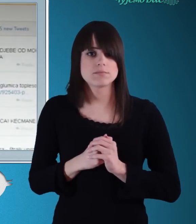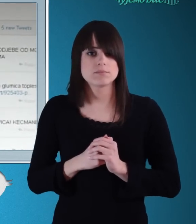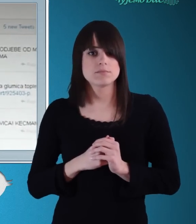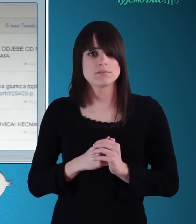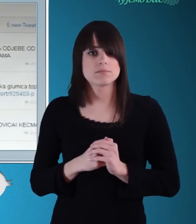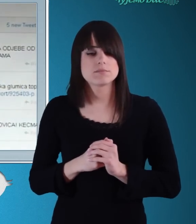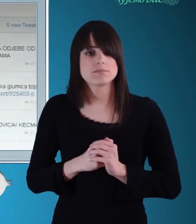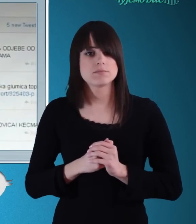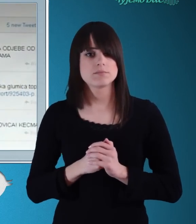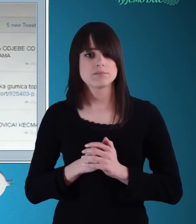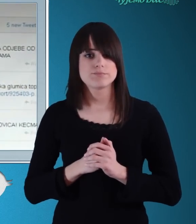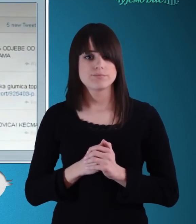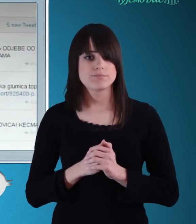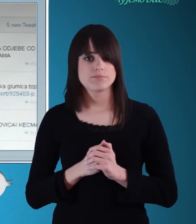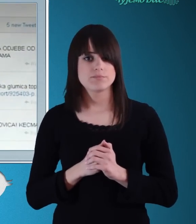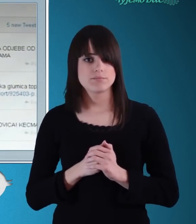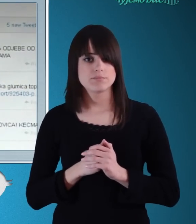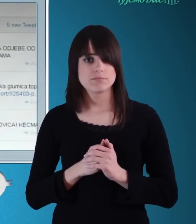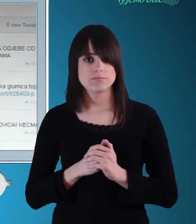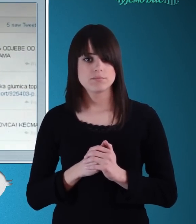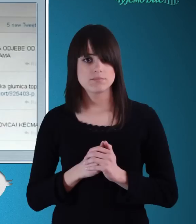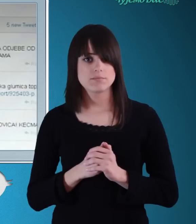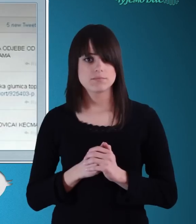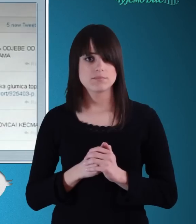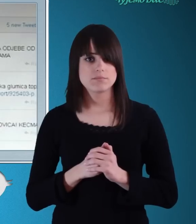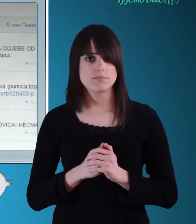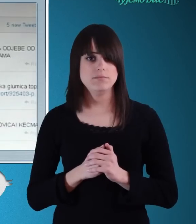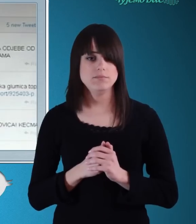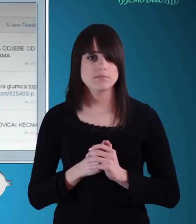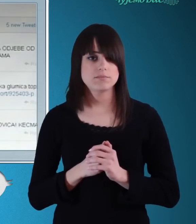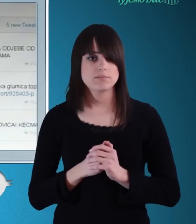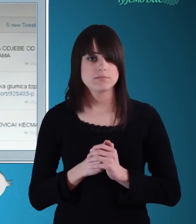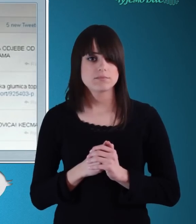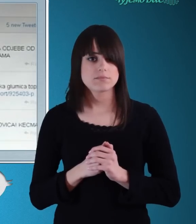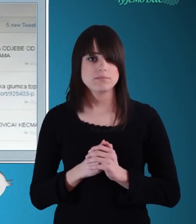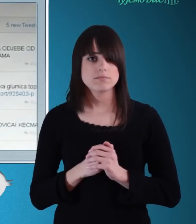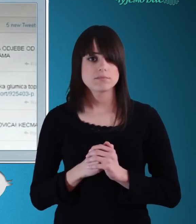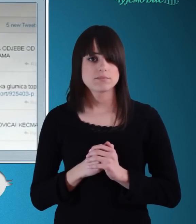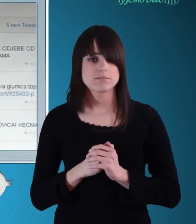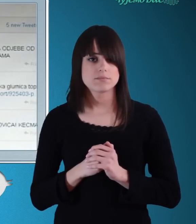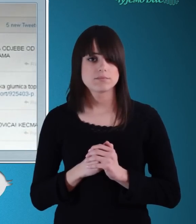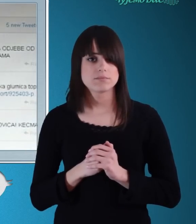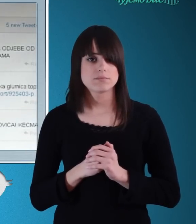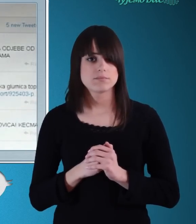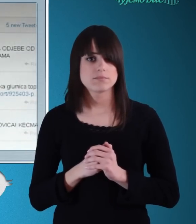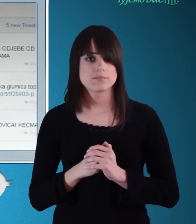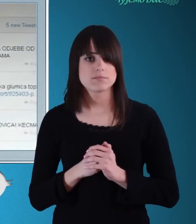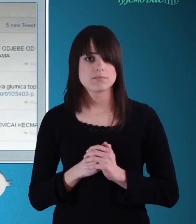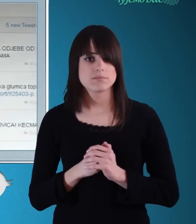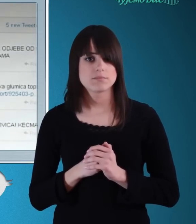Podelit ćete link do stranice na koje se informacija o konferenciji nalazi.